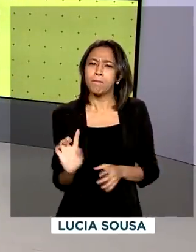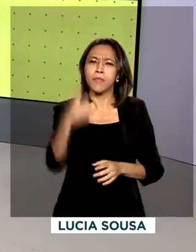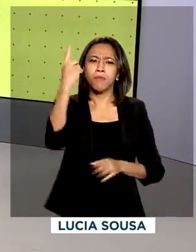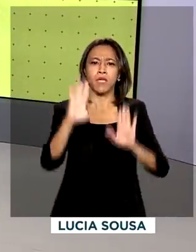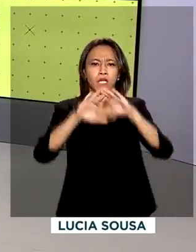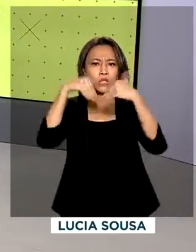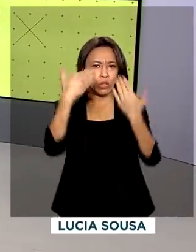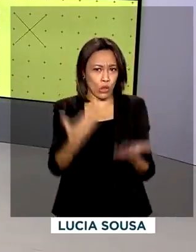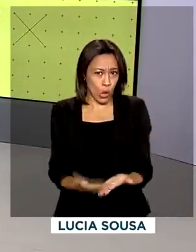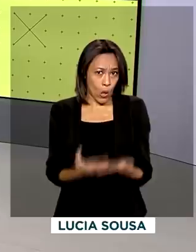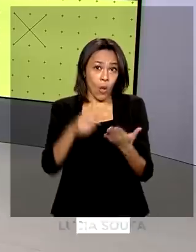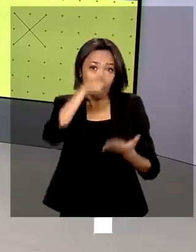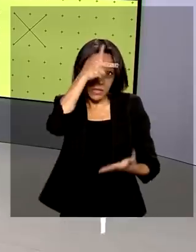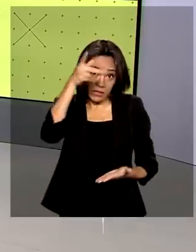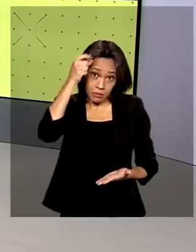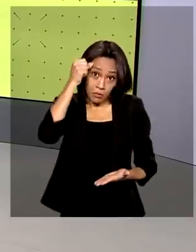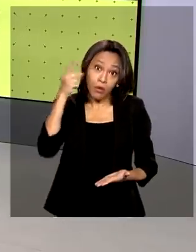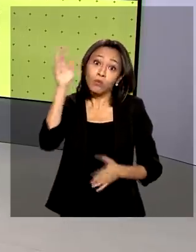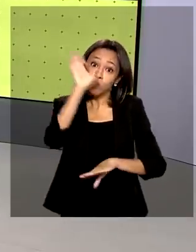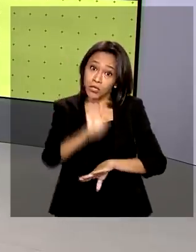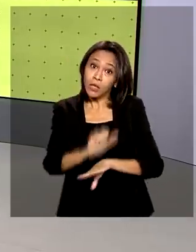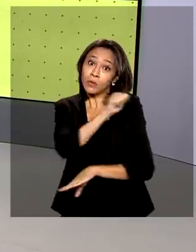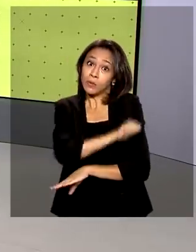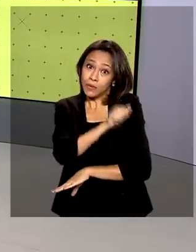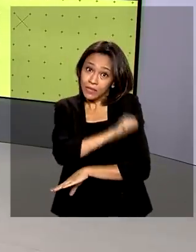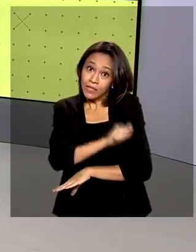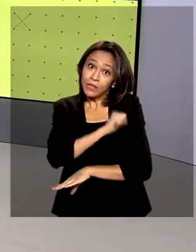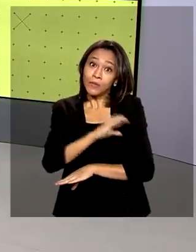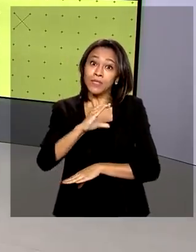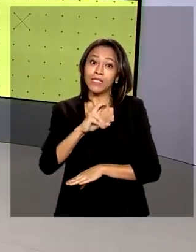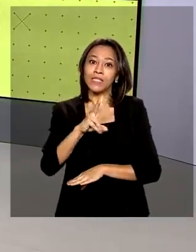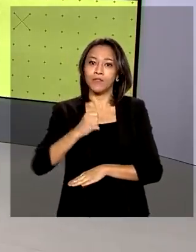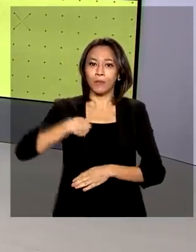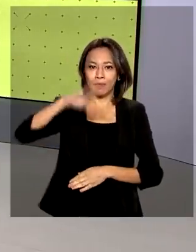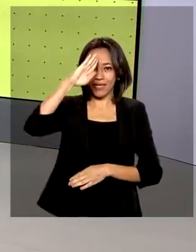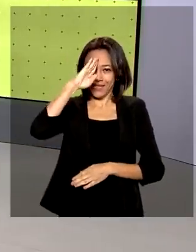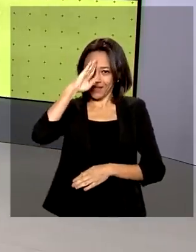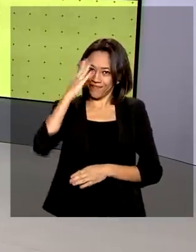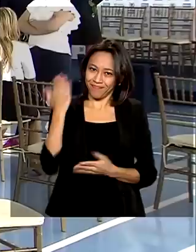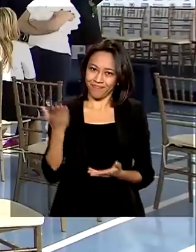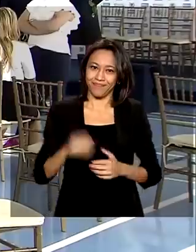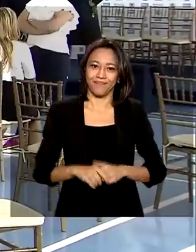municipal cívico-militar do Rio de Janeiro, que fica na zona norte da cidade.